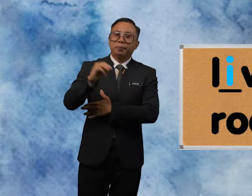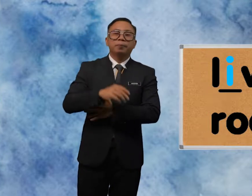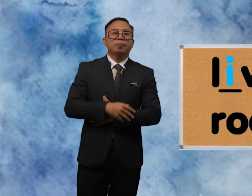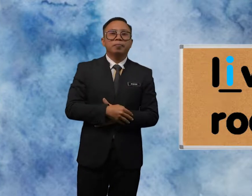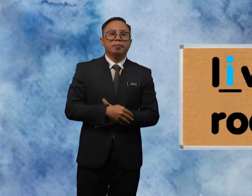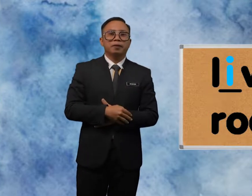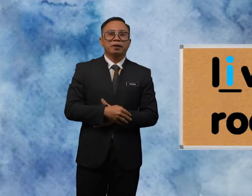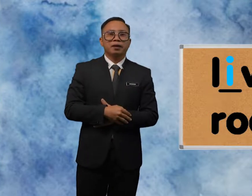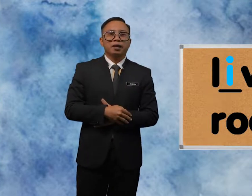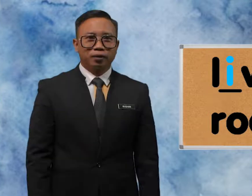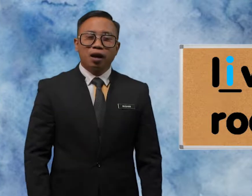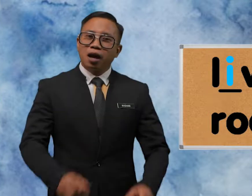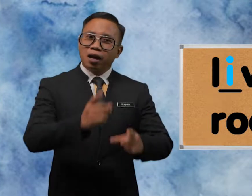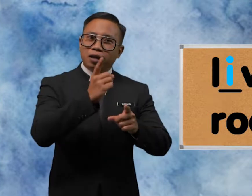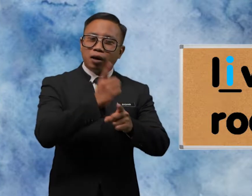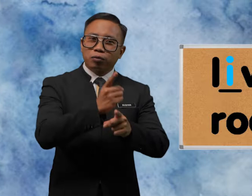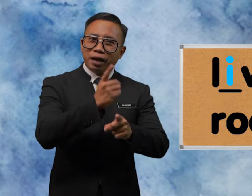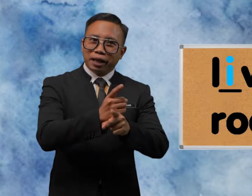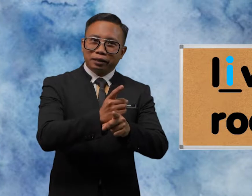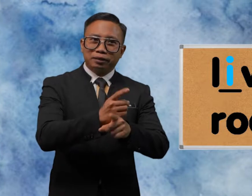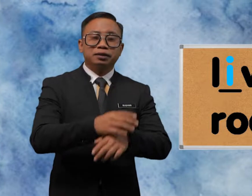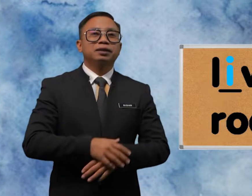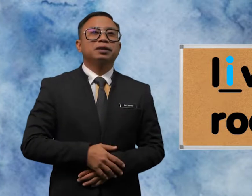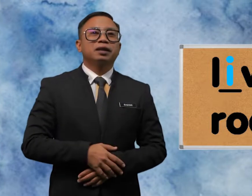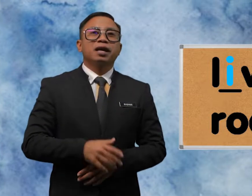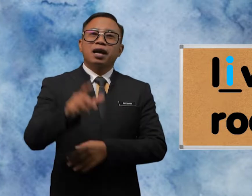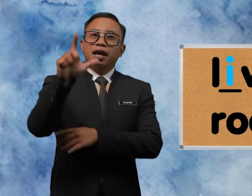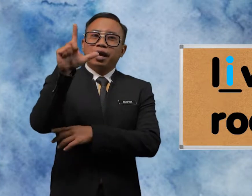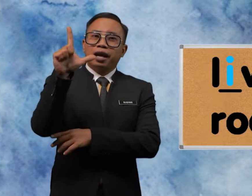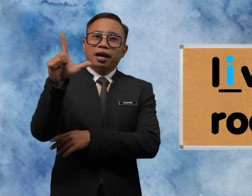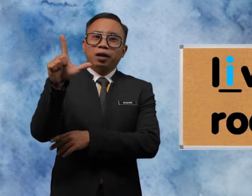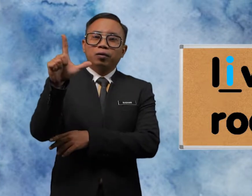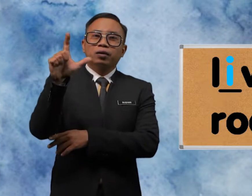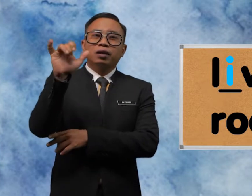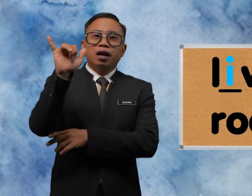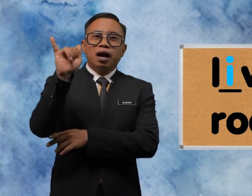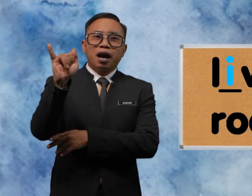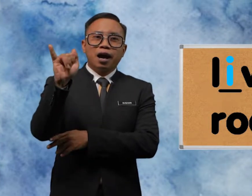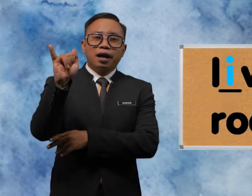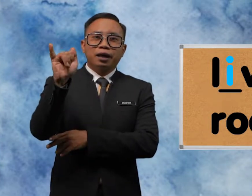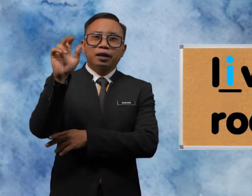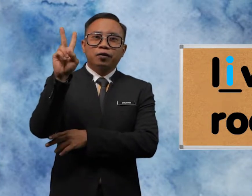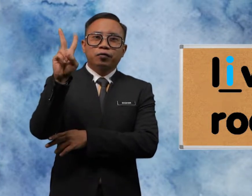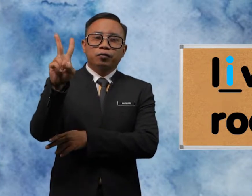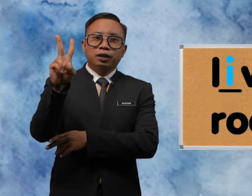Correct L-I-V